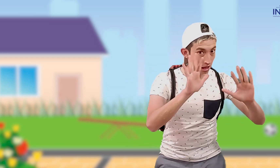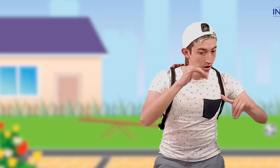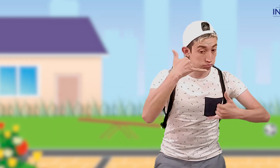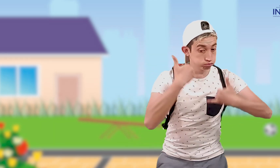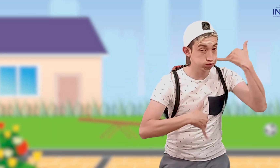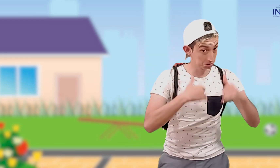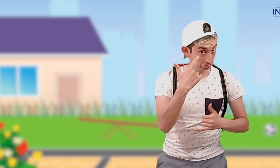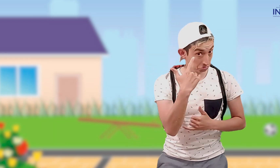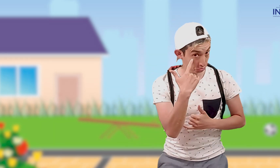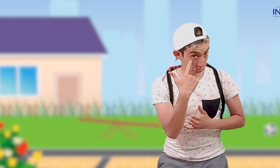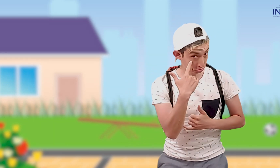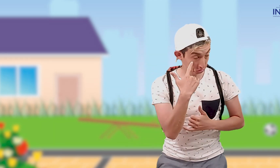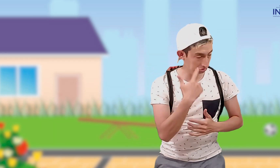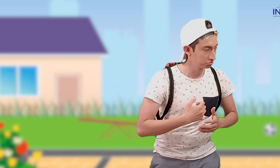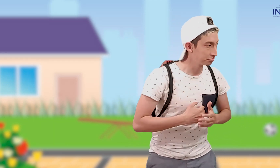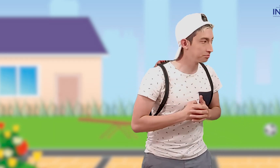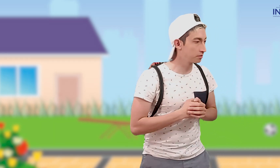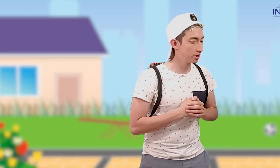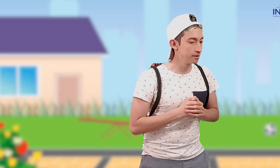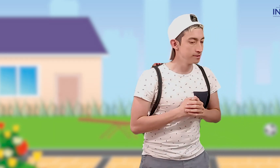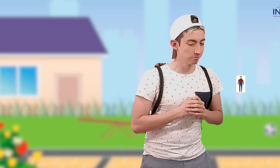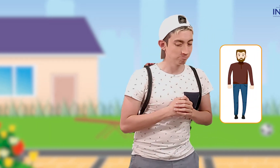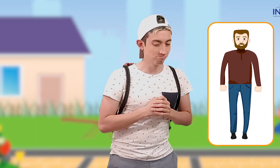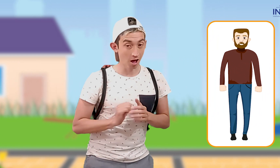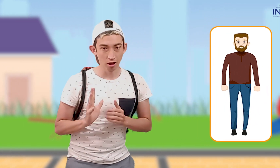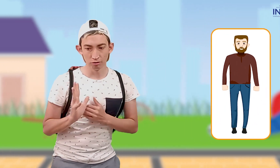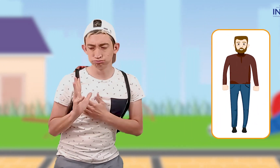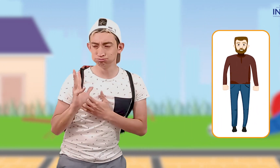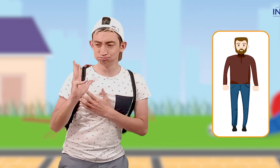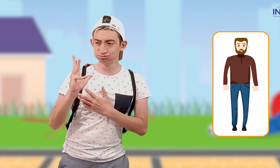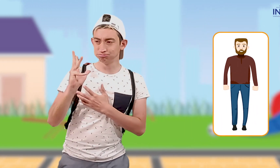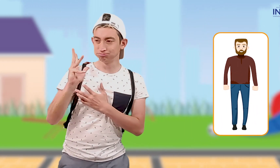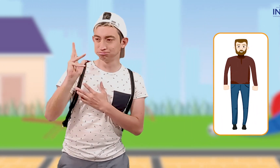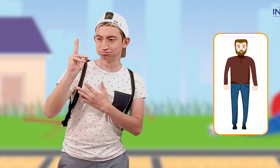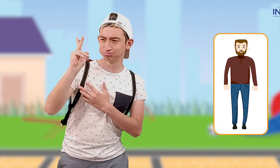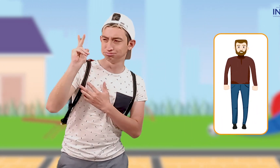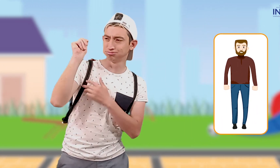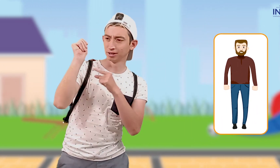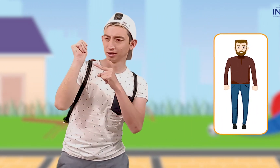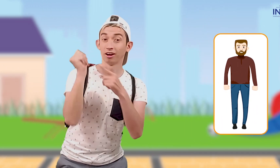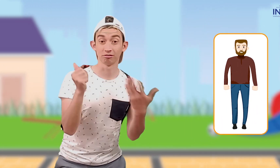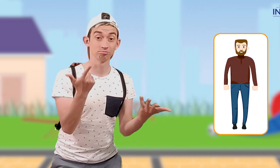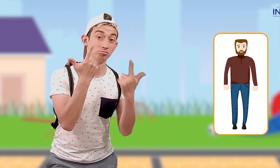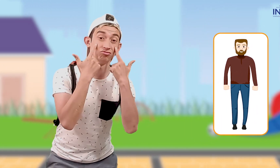¡Juguemos! Voy a decir... ¡Alto! Quiero ver qué hacen.